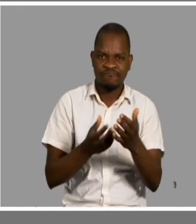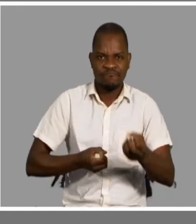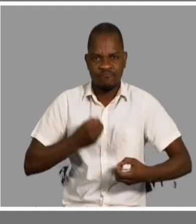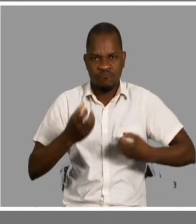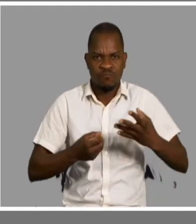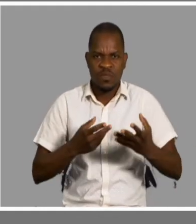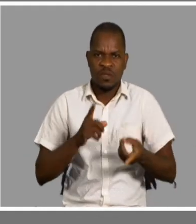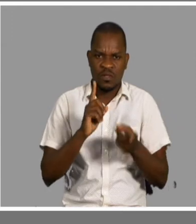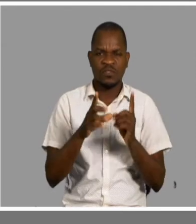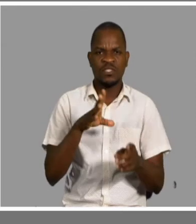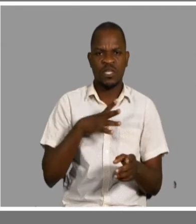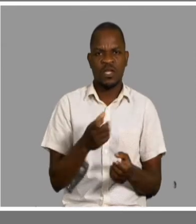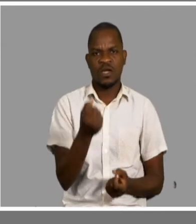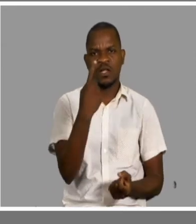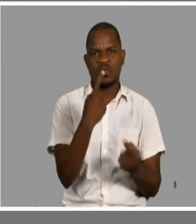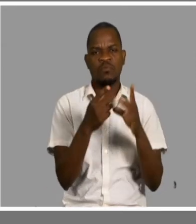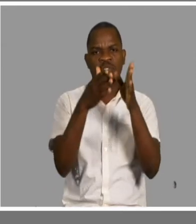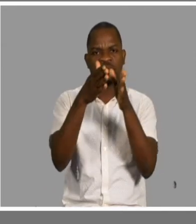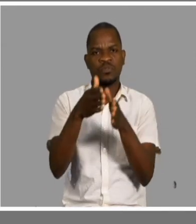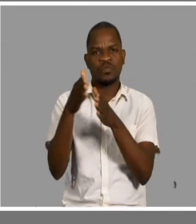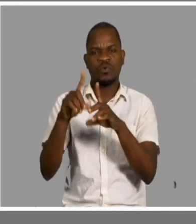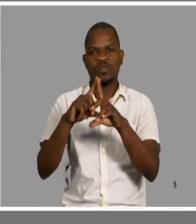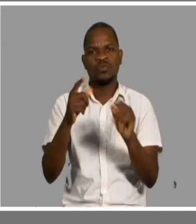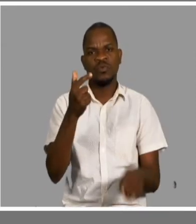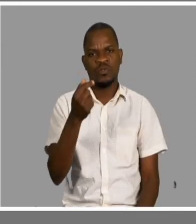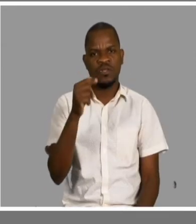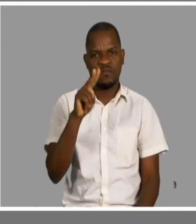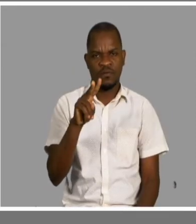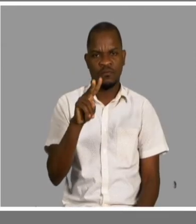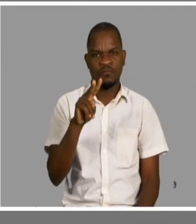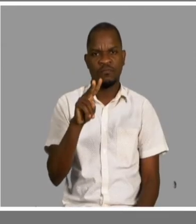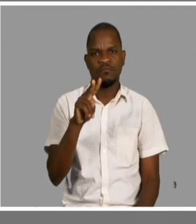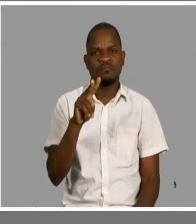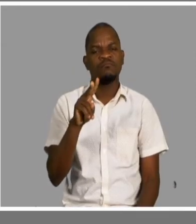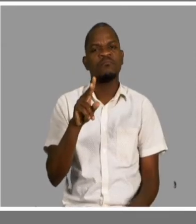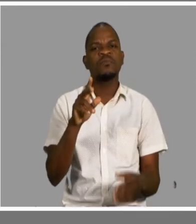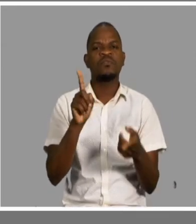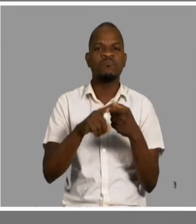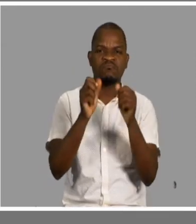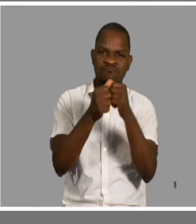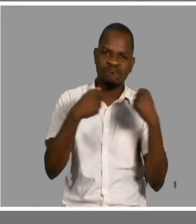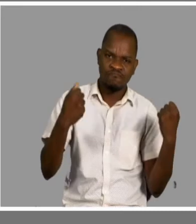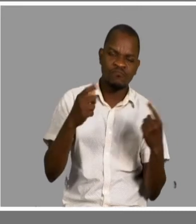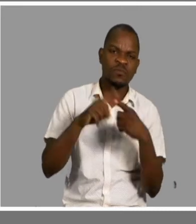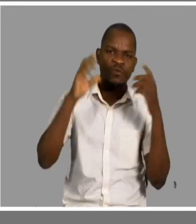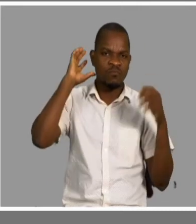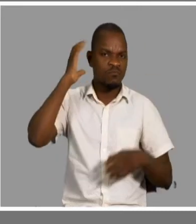colegas da comunicação social aqui, penso que cada um de nós estamos aqui presos e podemos ajudar a